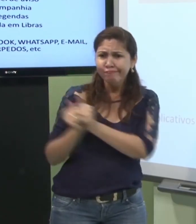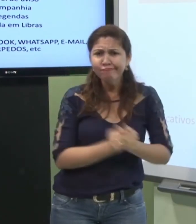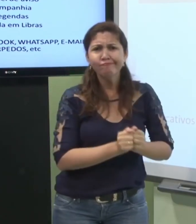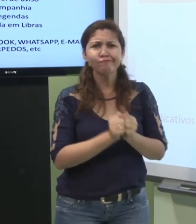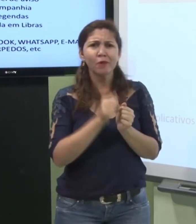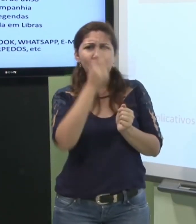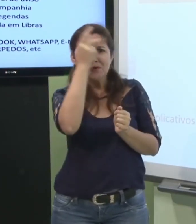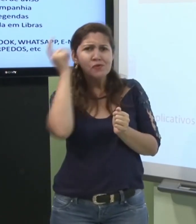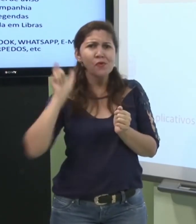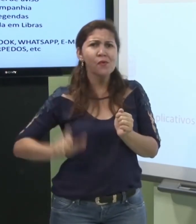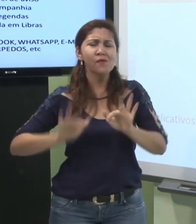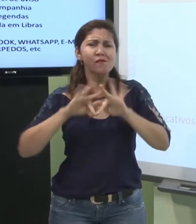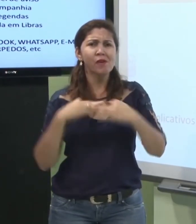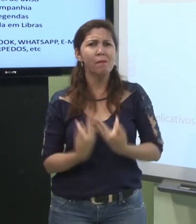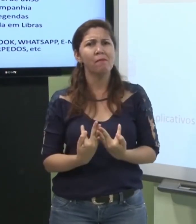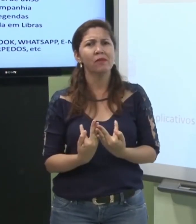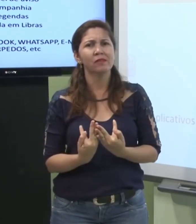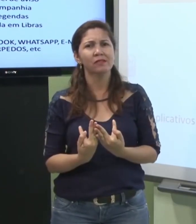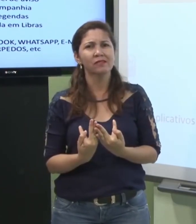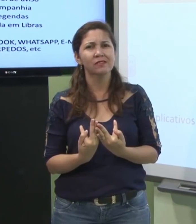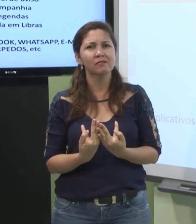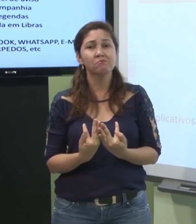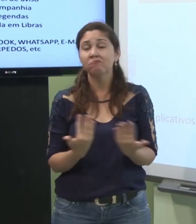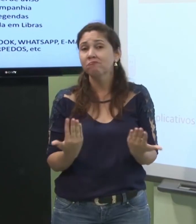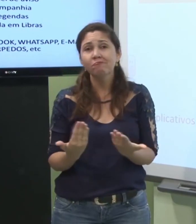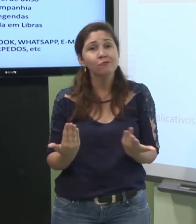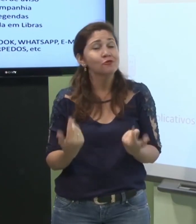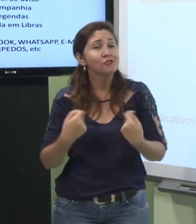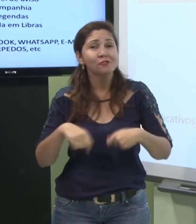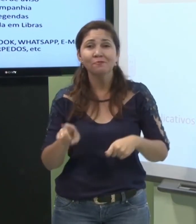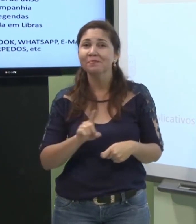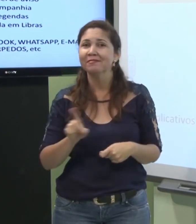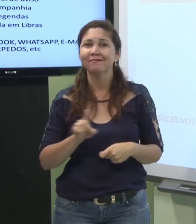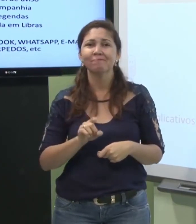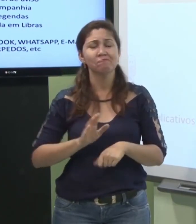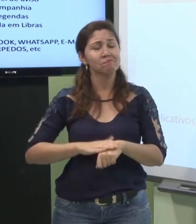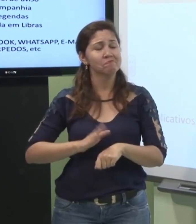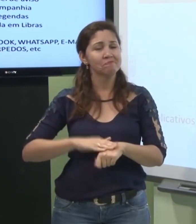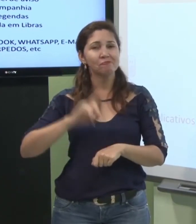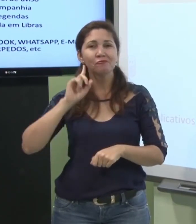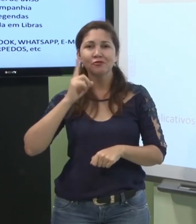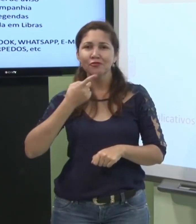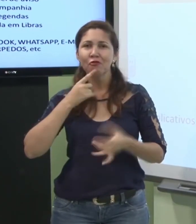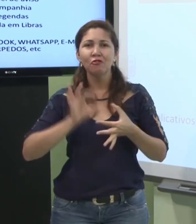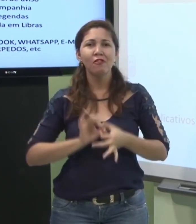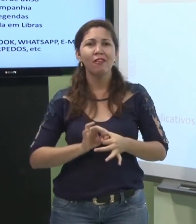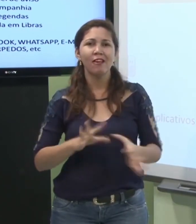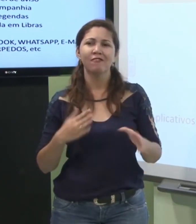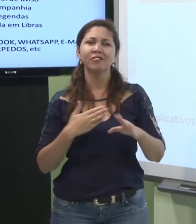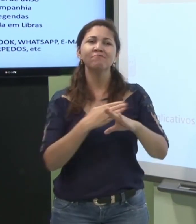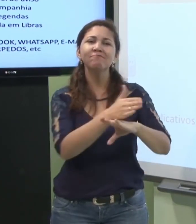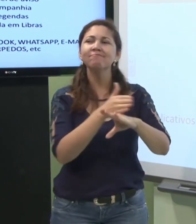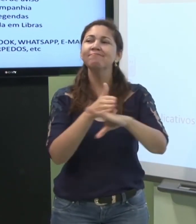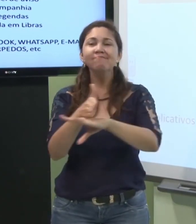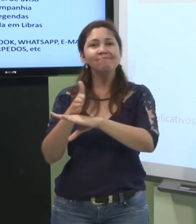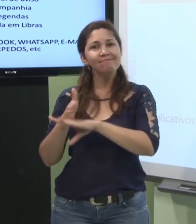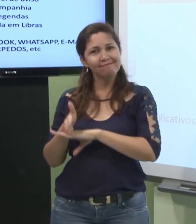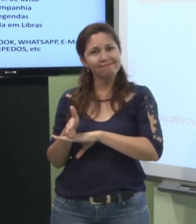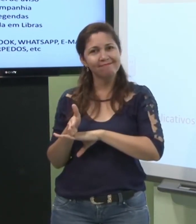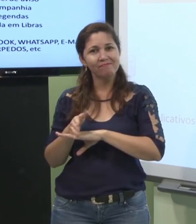Hoje, não precisa mais disso. surdo, ele tem sua autonomia de frequentar determinados lugares. Por